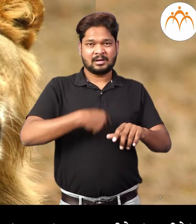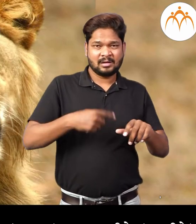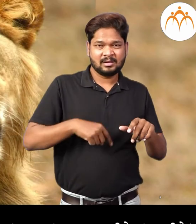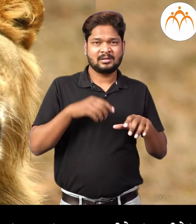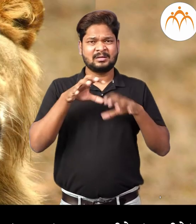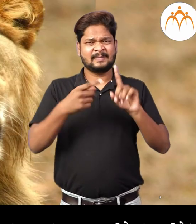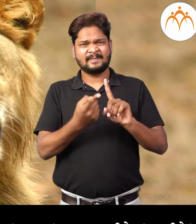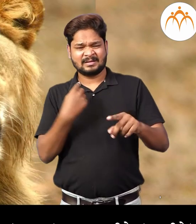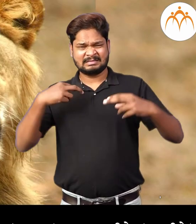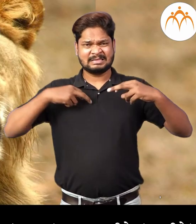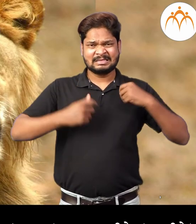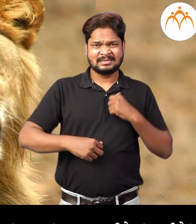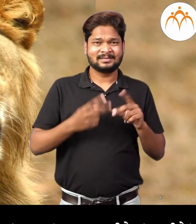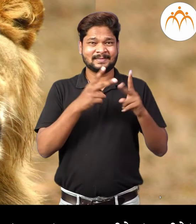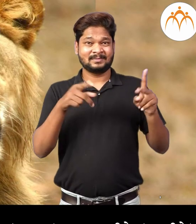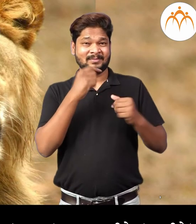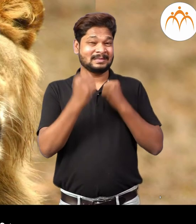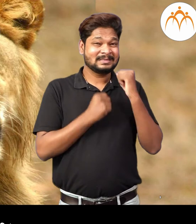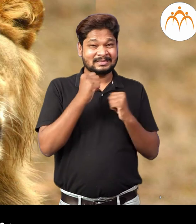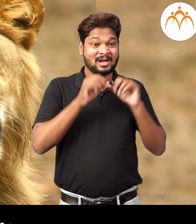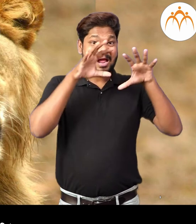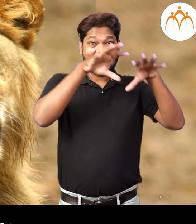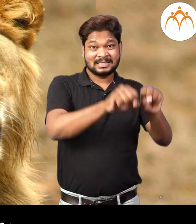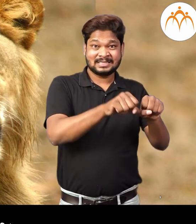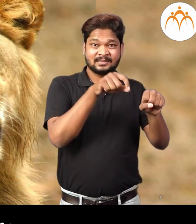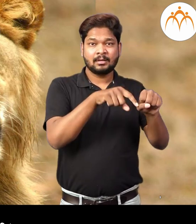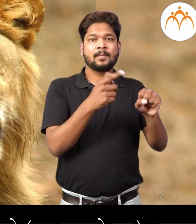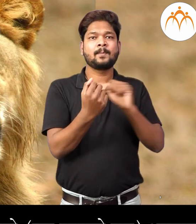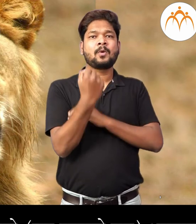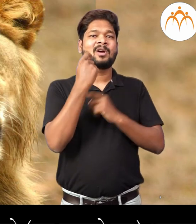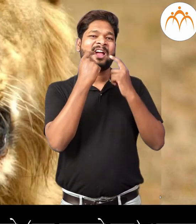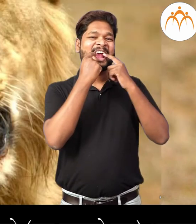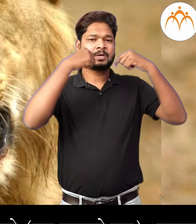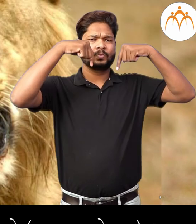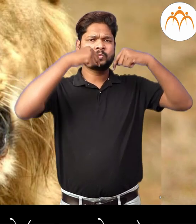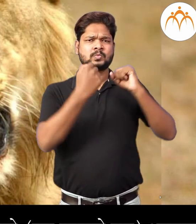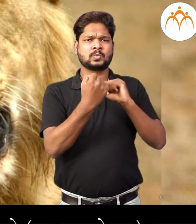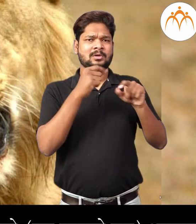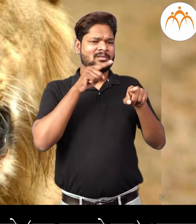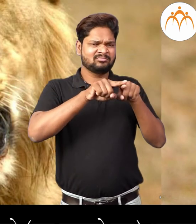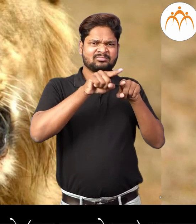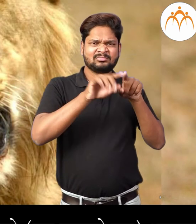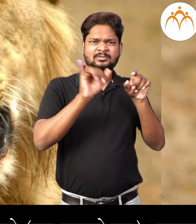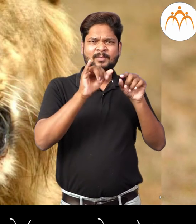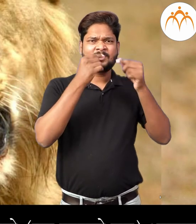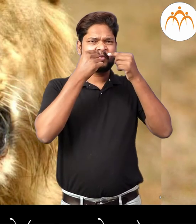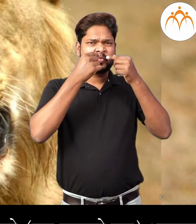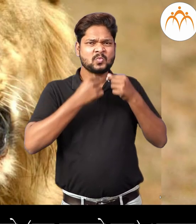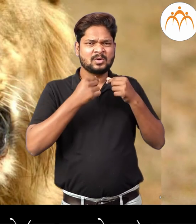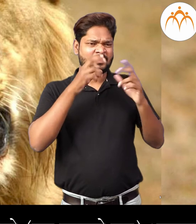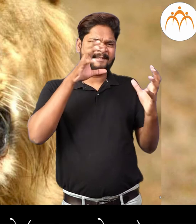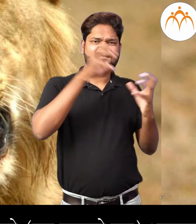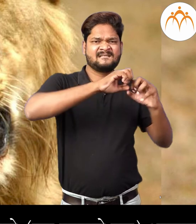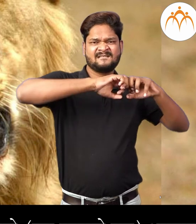जलत गतीने वत ताकदीने पडुन भक्ष पकडतात त्यान्ना धारदार अणकुची दार सुले असतात